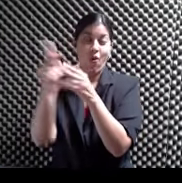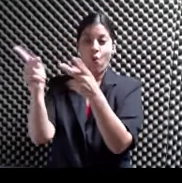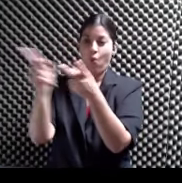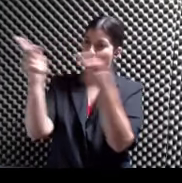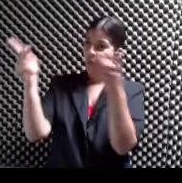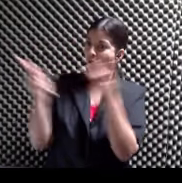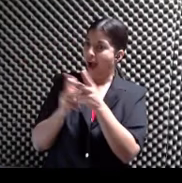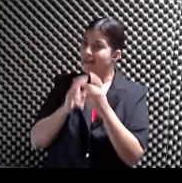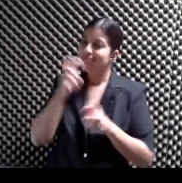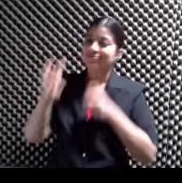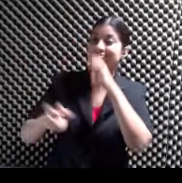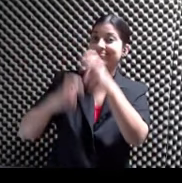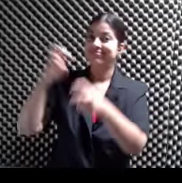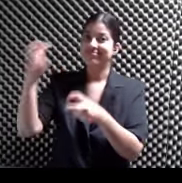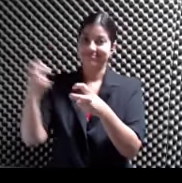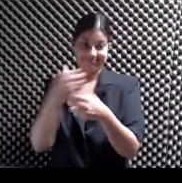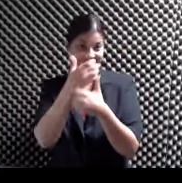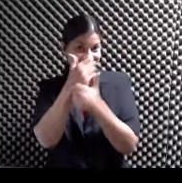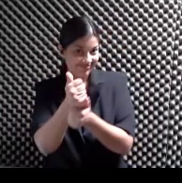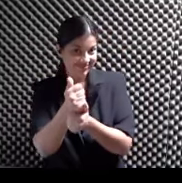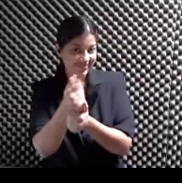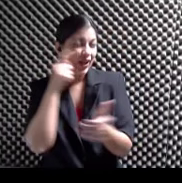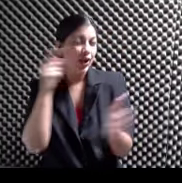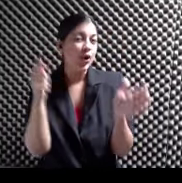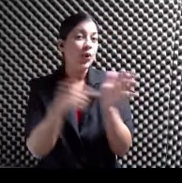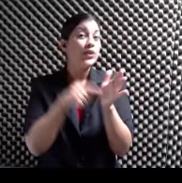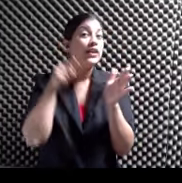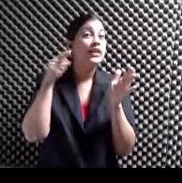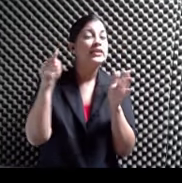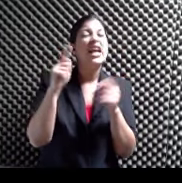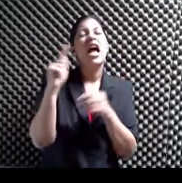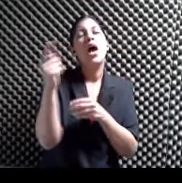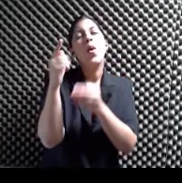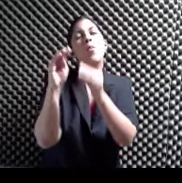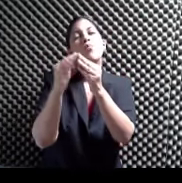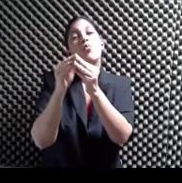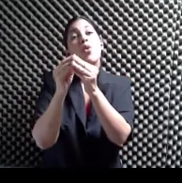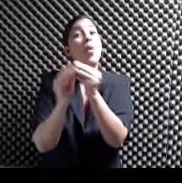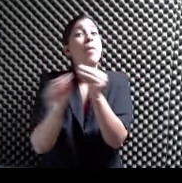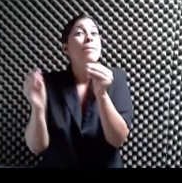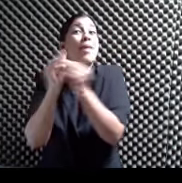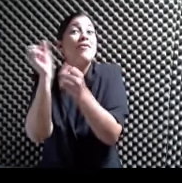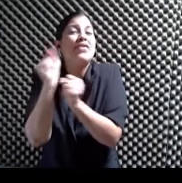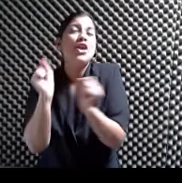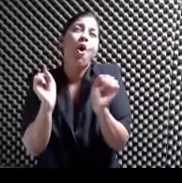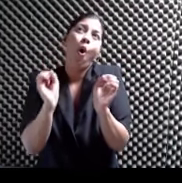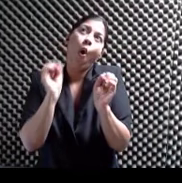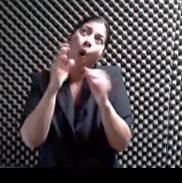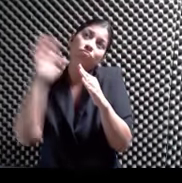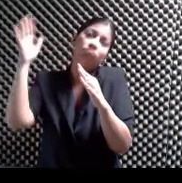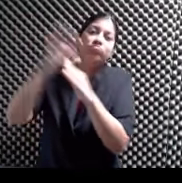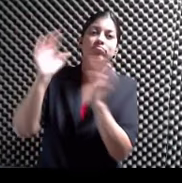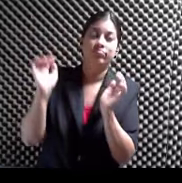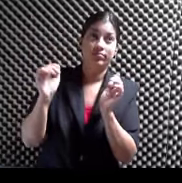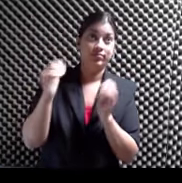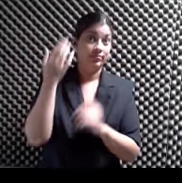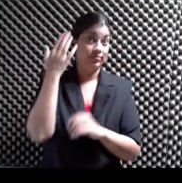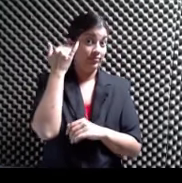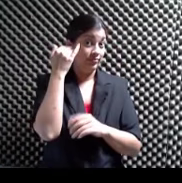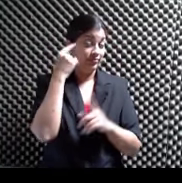atractivo Y reconocer que Adjuntas Si no es el pueblo más frío Es uno de los más fríos Al registrar las temperaturas más bajas